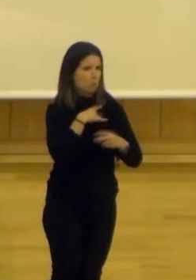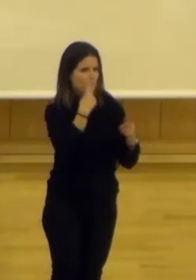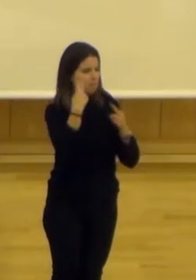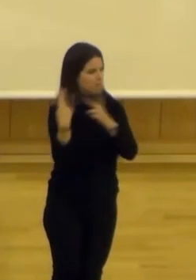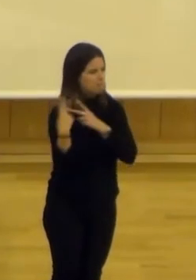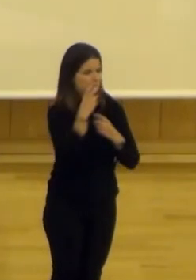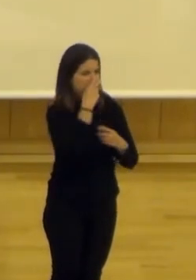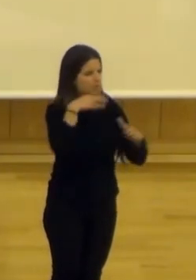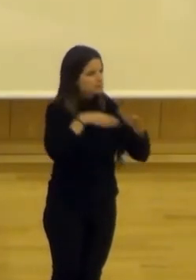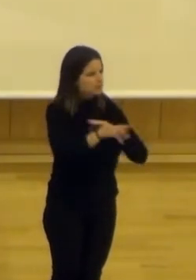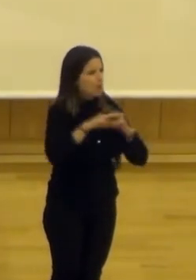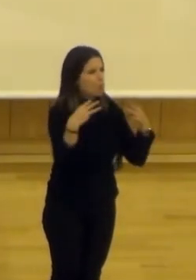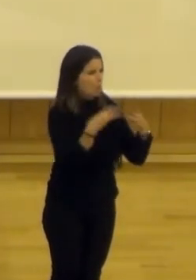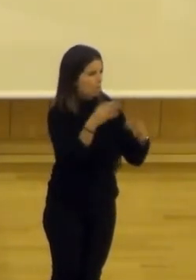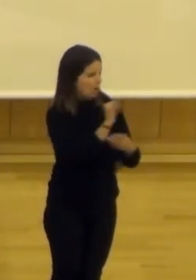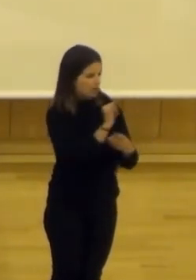están todos en la web.